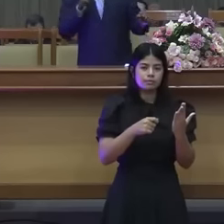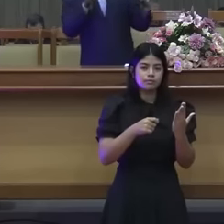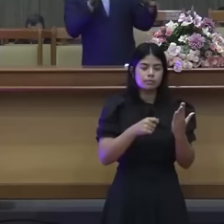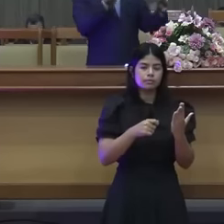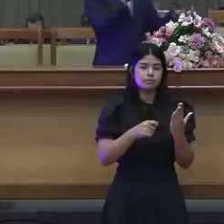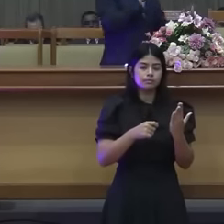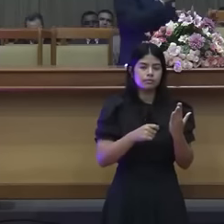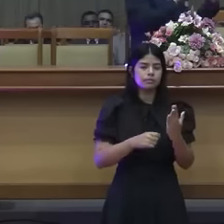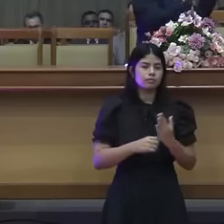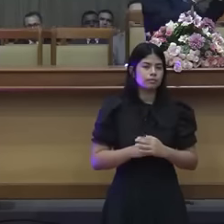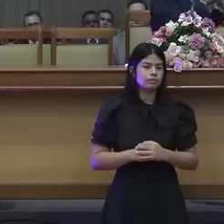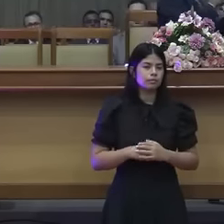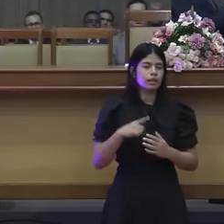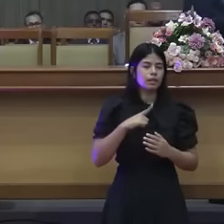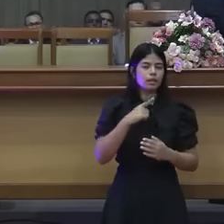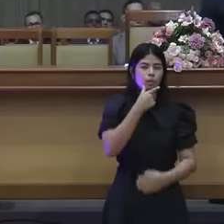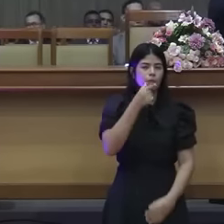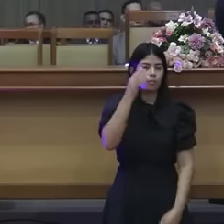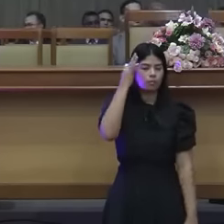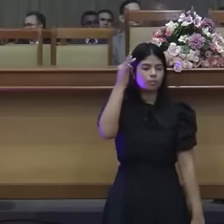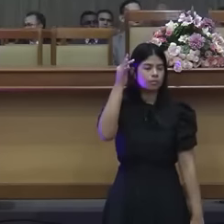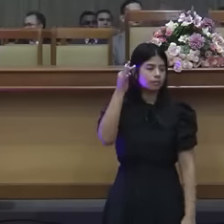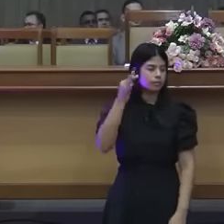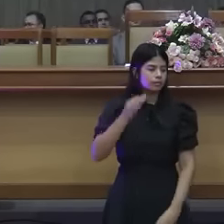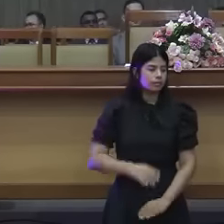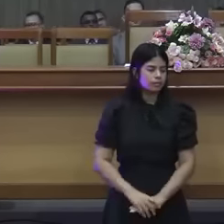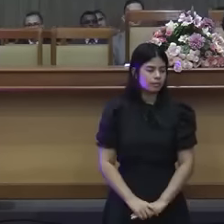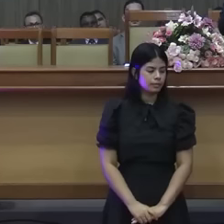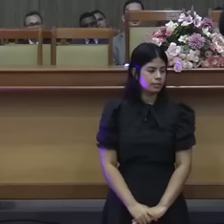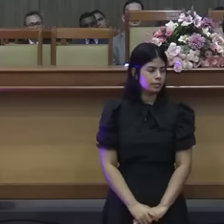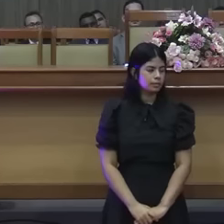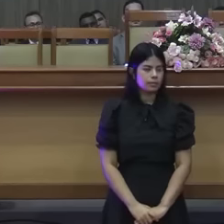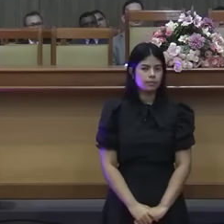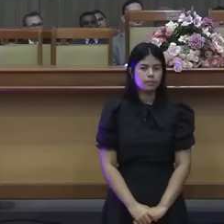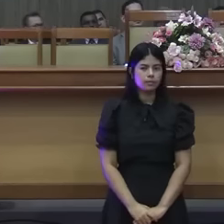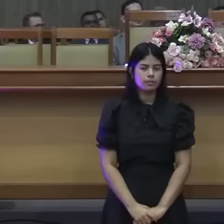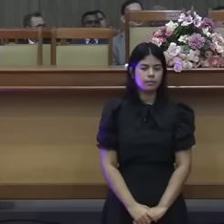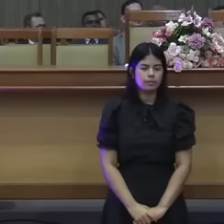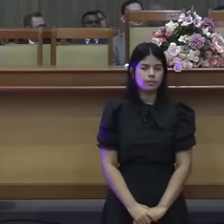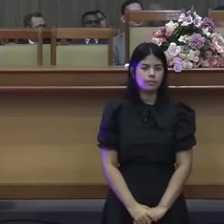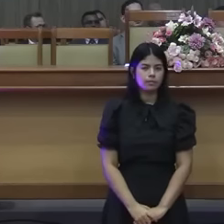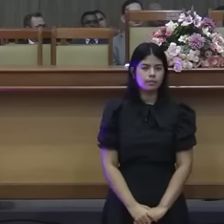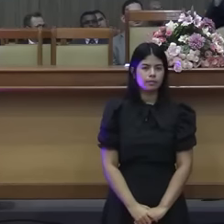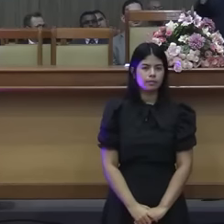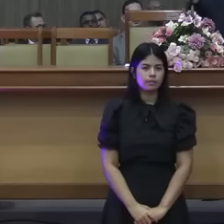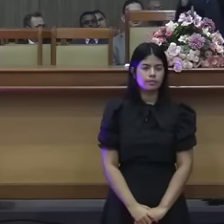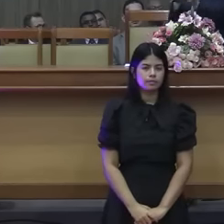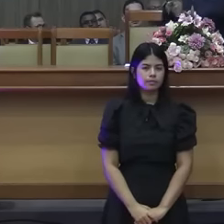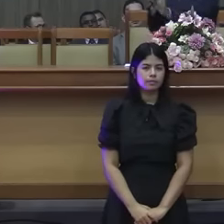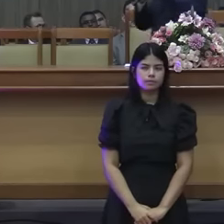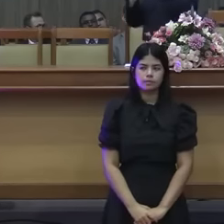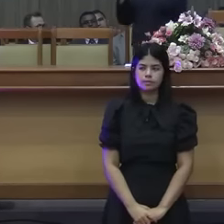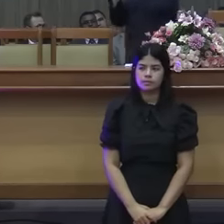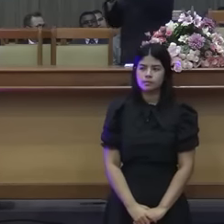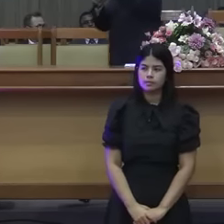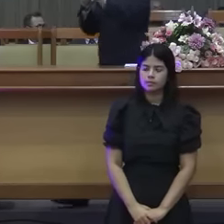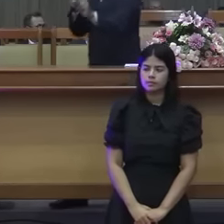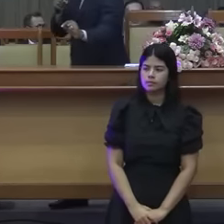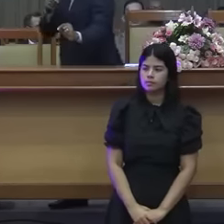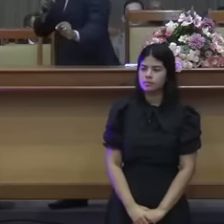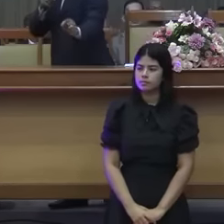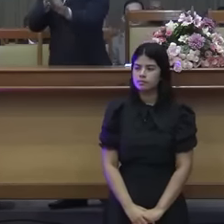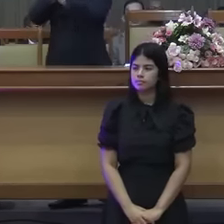Há um teólogo que diz, eu dou, eu dou, uma vírgula por aquilo que está escrito do que uma